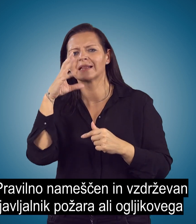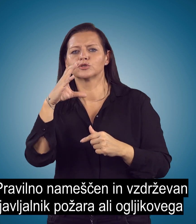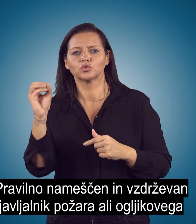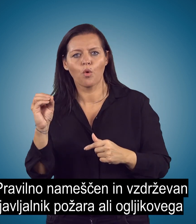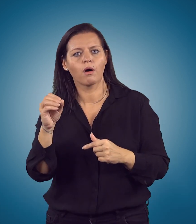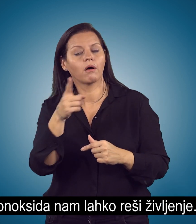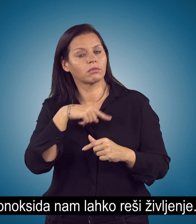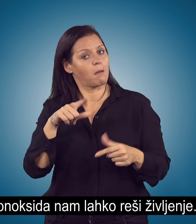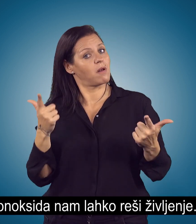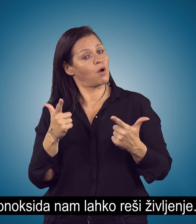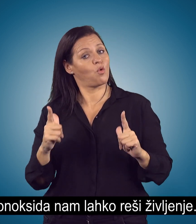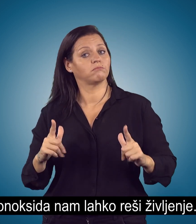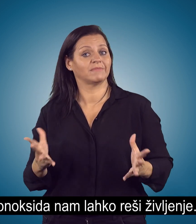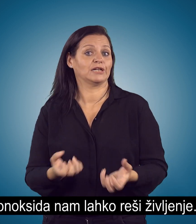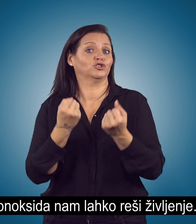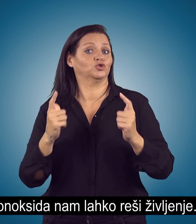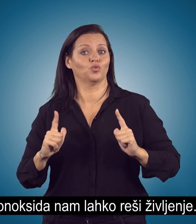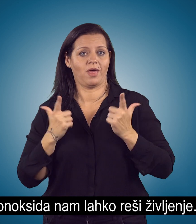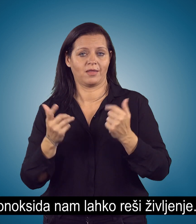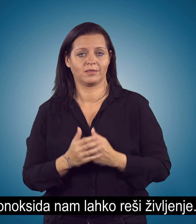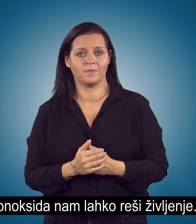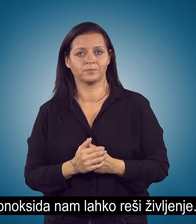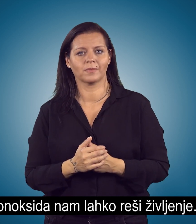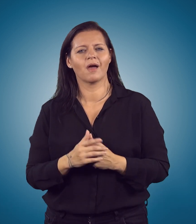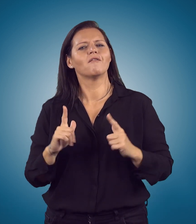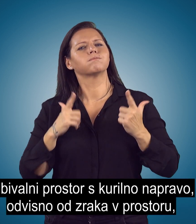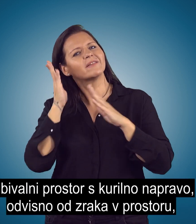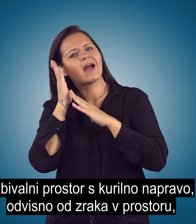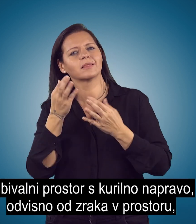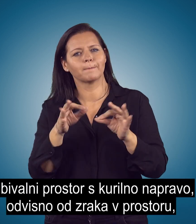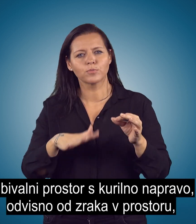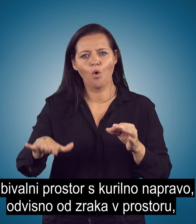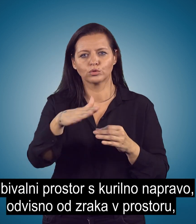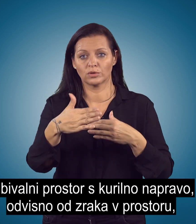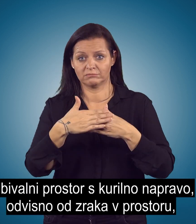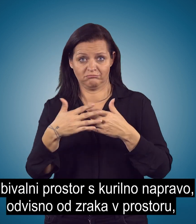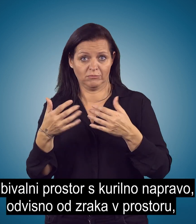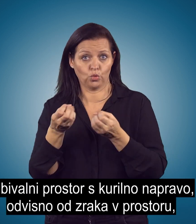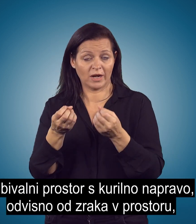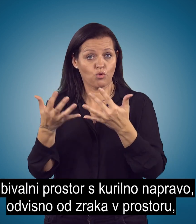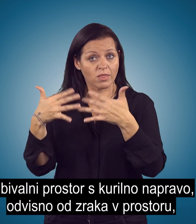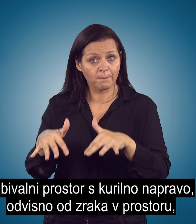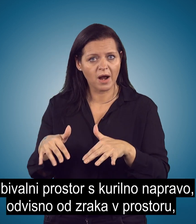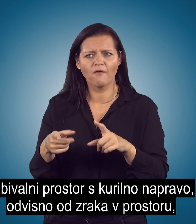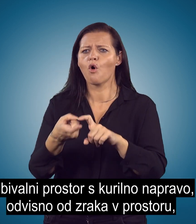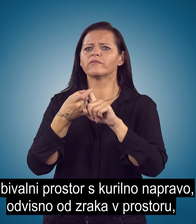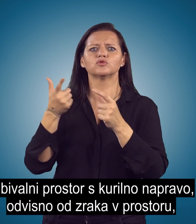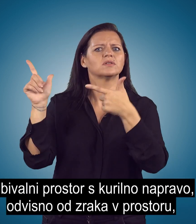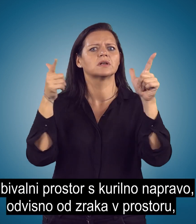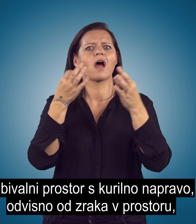monoksida nam lahko reši življenje. V bivalni prostor s kurilno napravo, odvisno od zraka